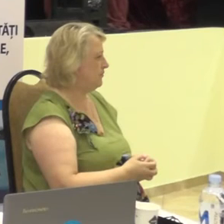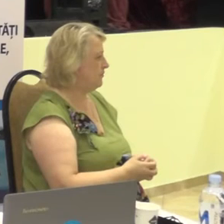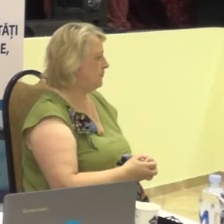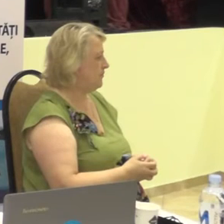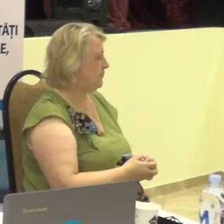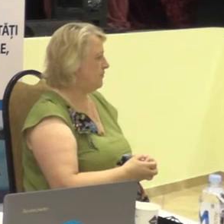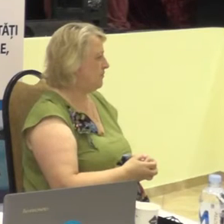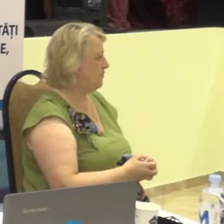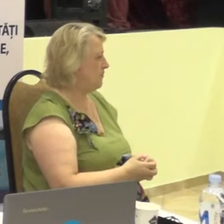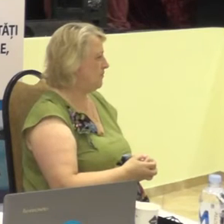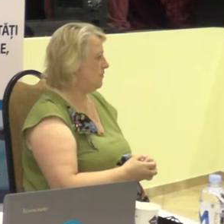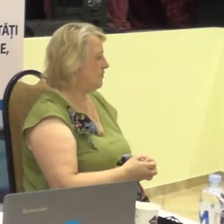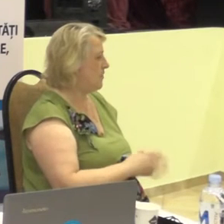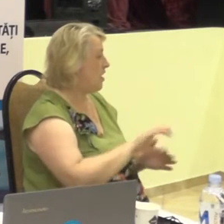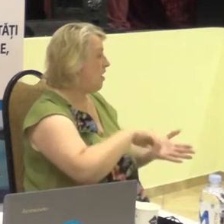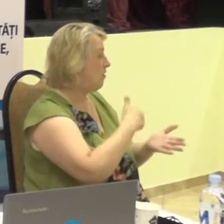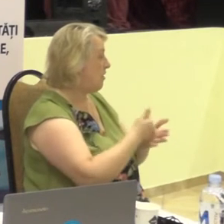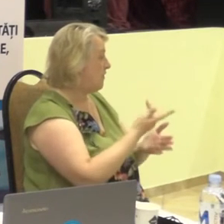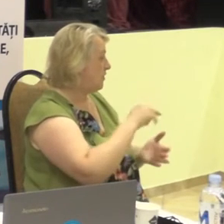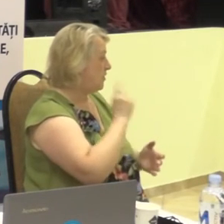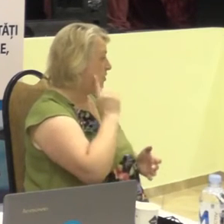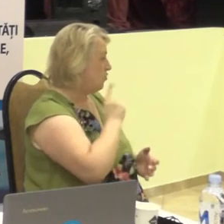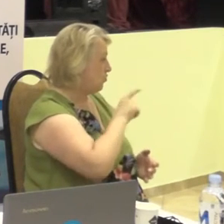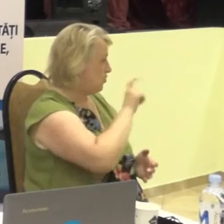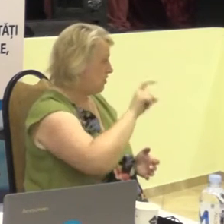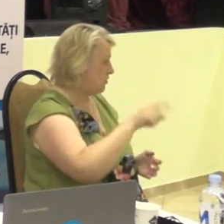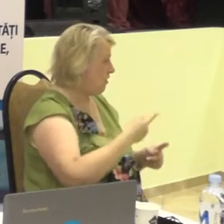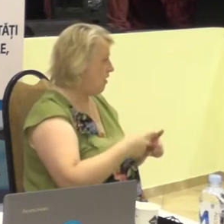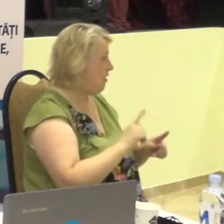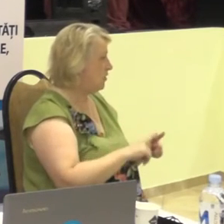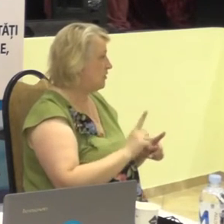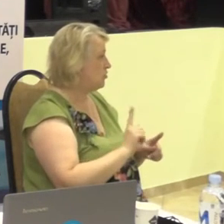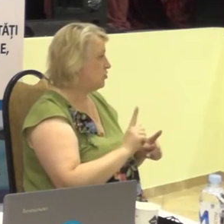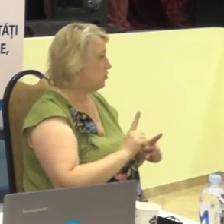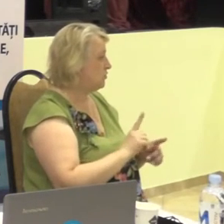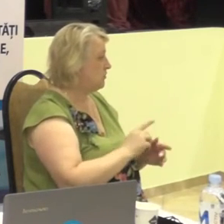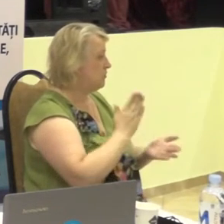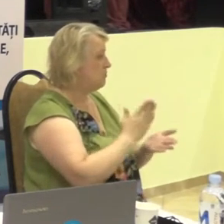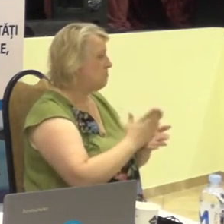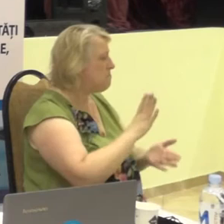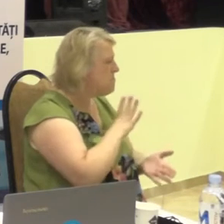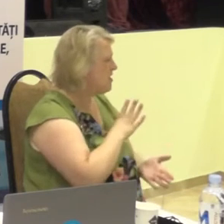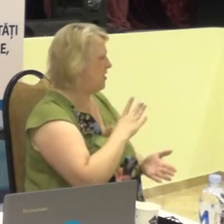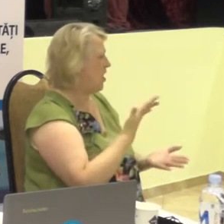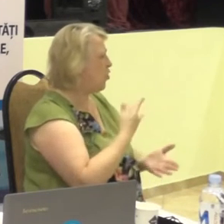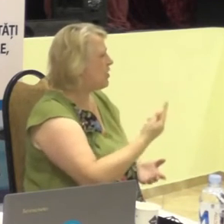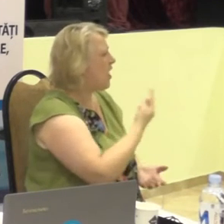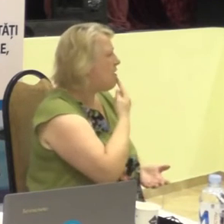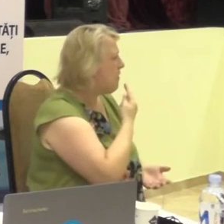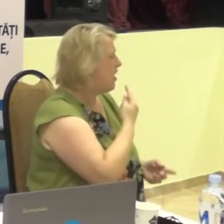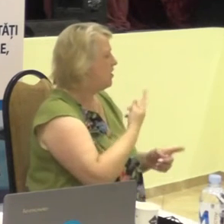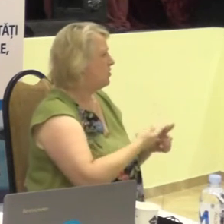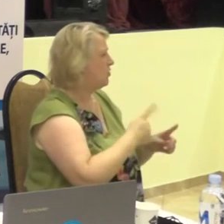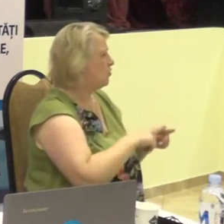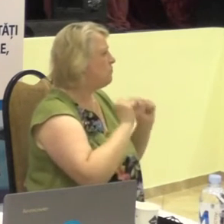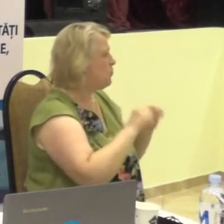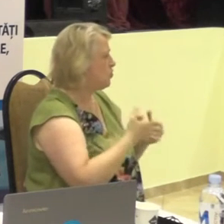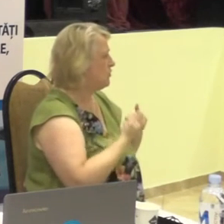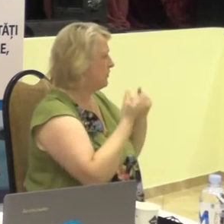Principalul pentru surzi este existența unor limbaji care să îi poată înfie